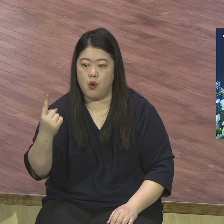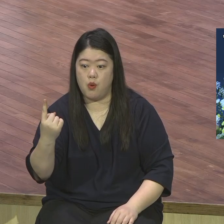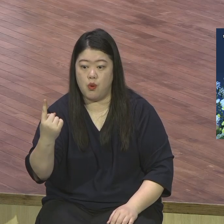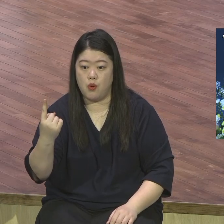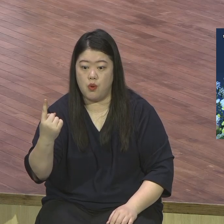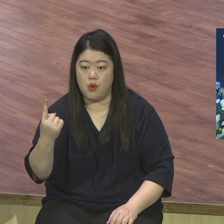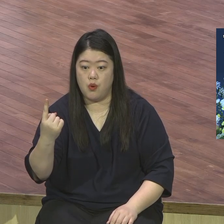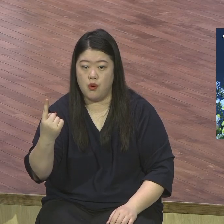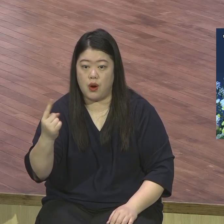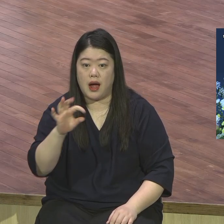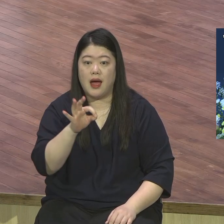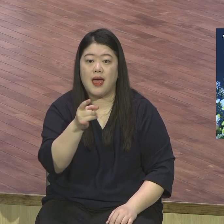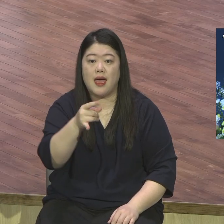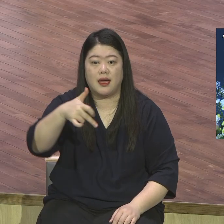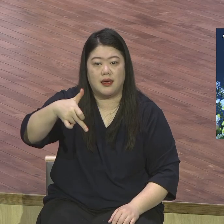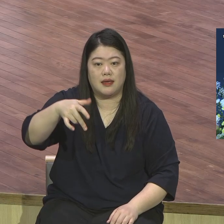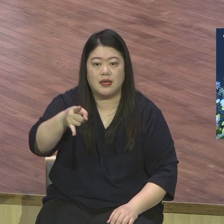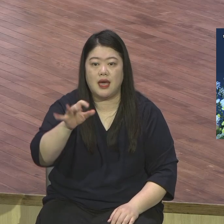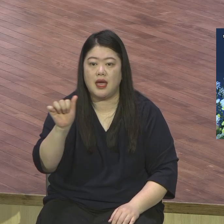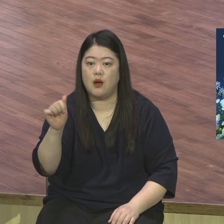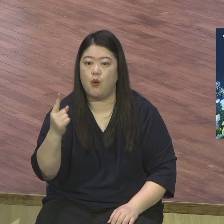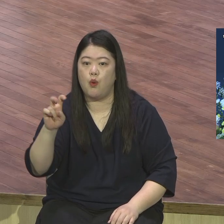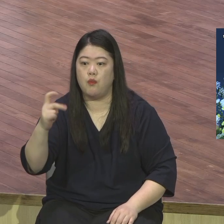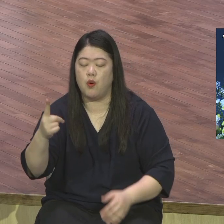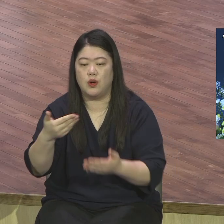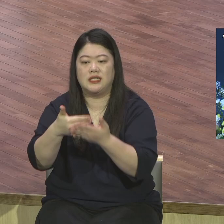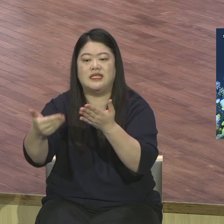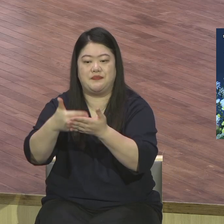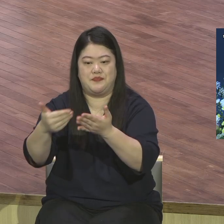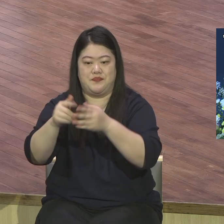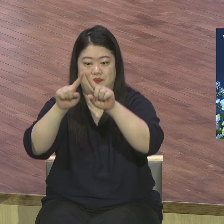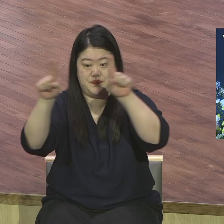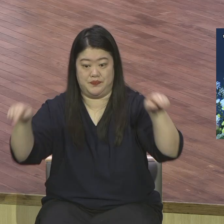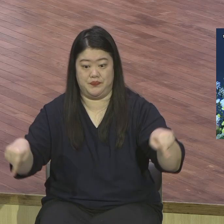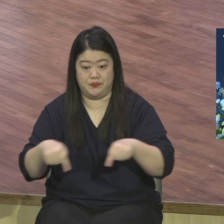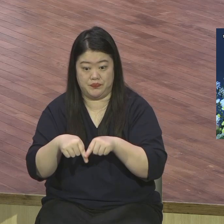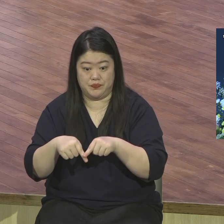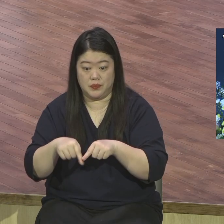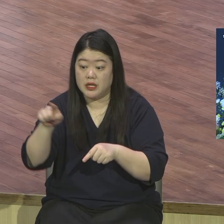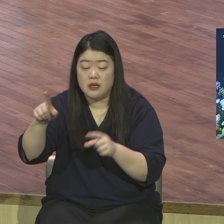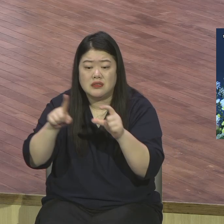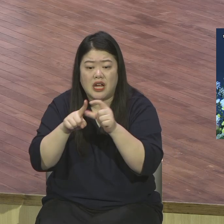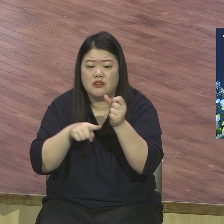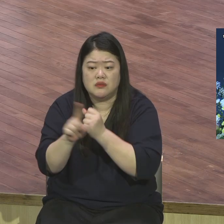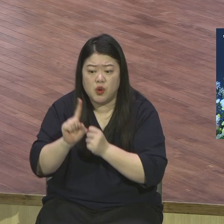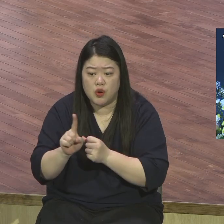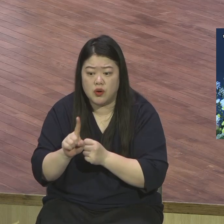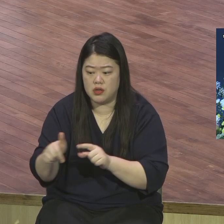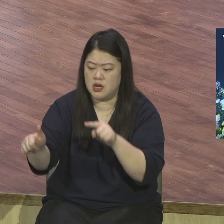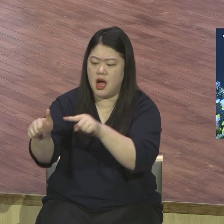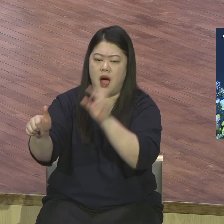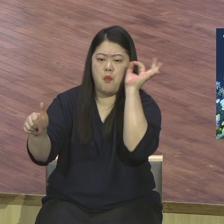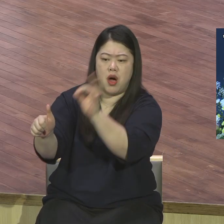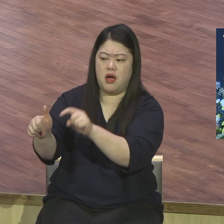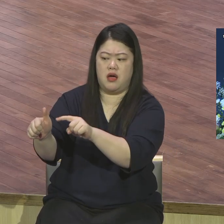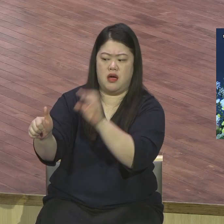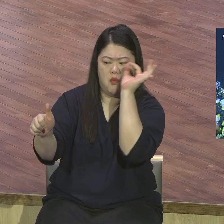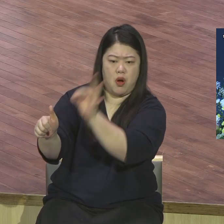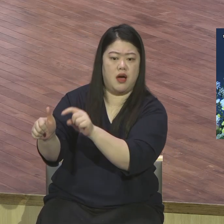에케 호모는 그 뜻이 뭐냐 이 사람을 보라라는 뜻입니다 이 사람을 보라 빌라도가